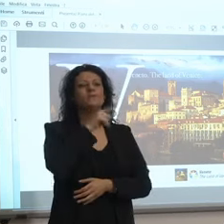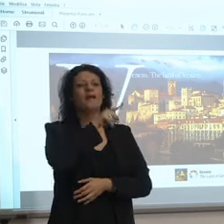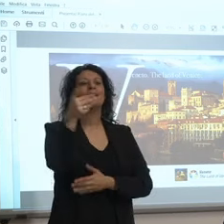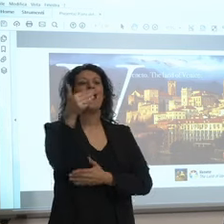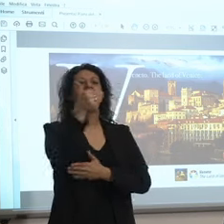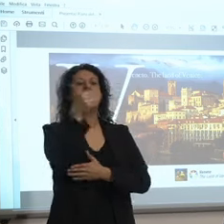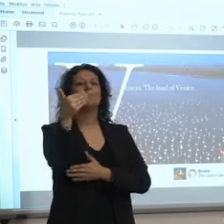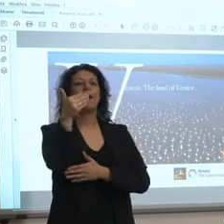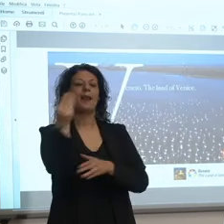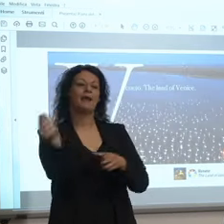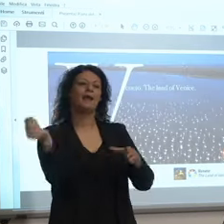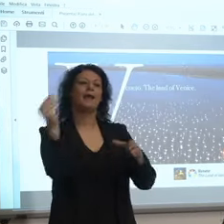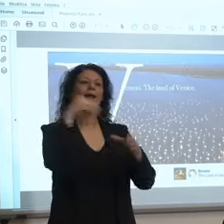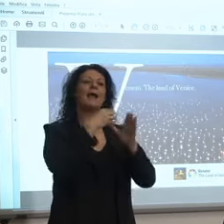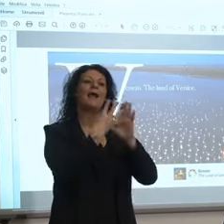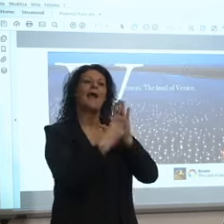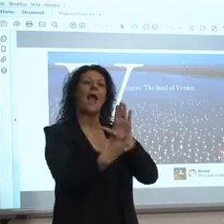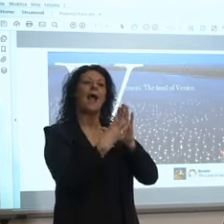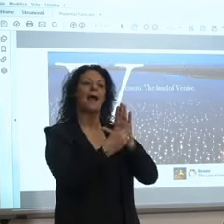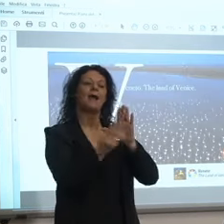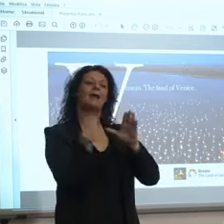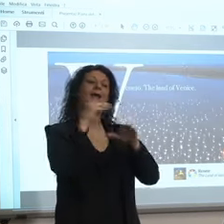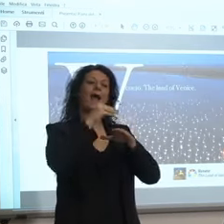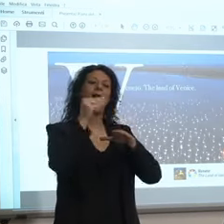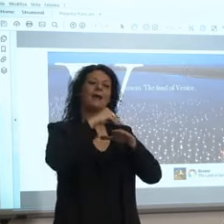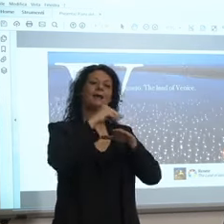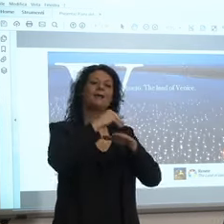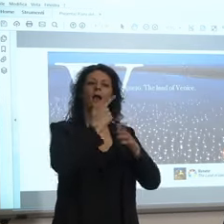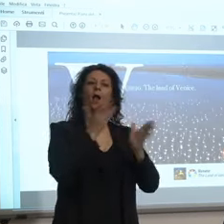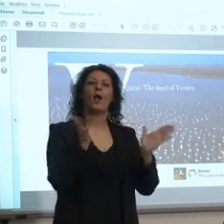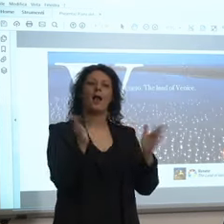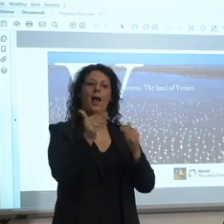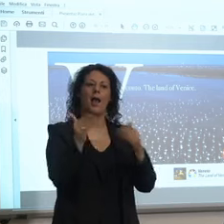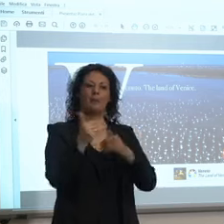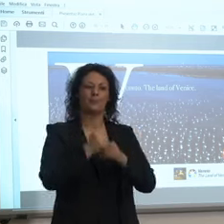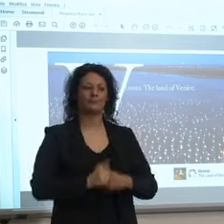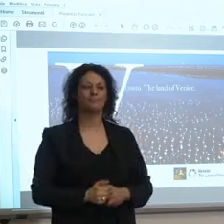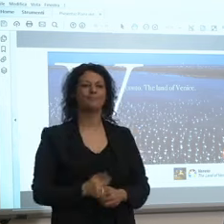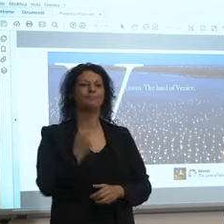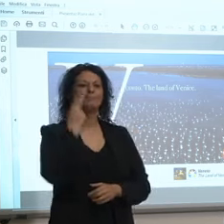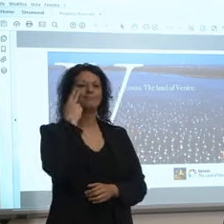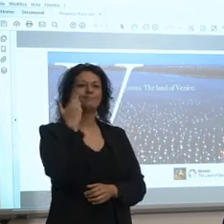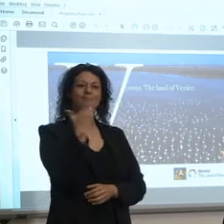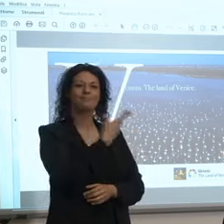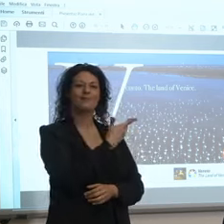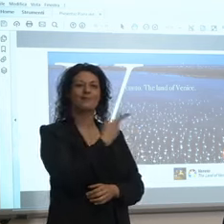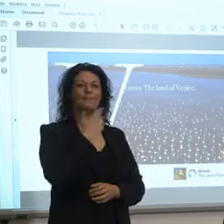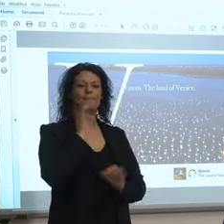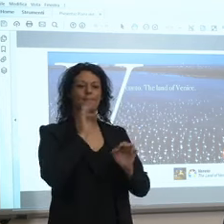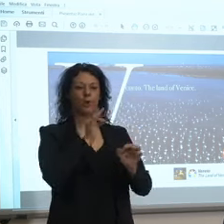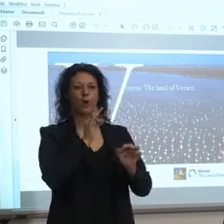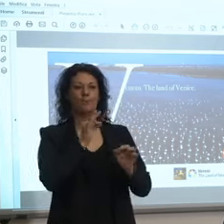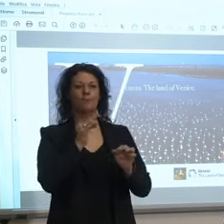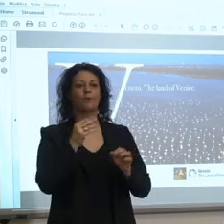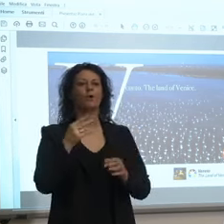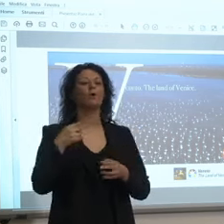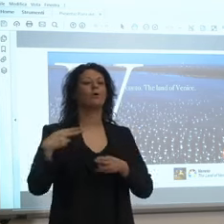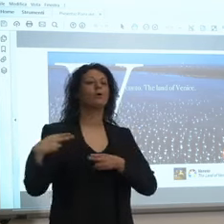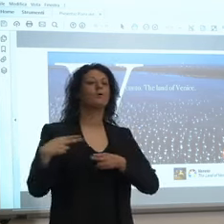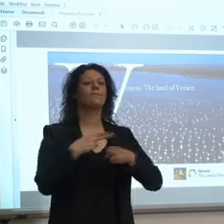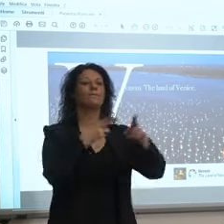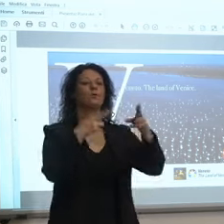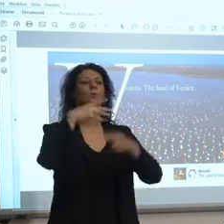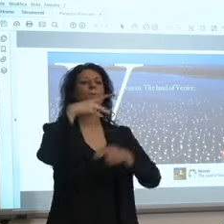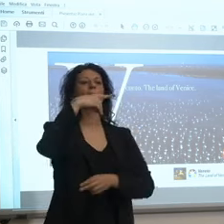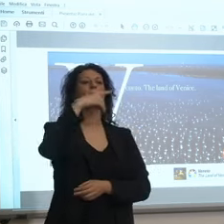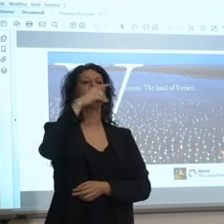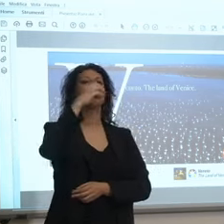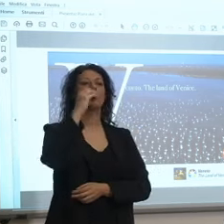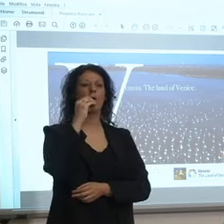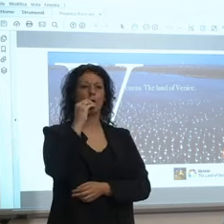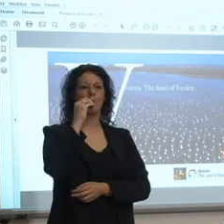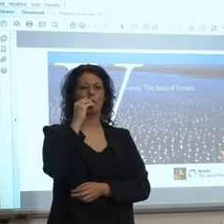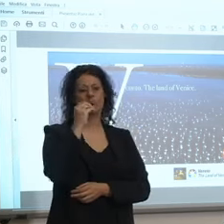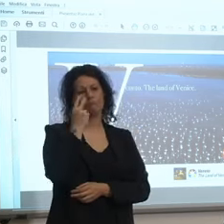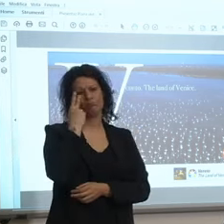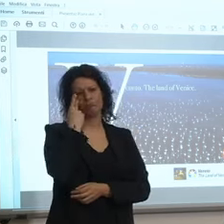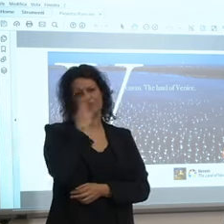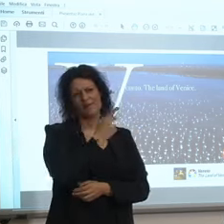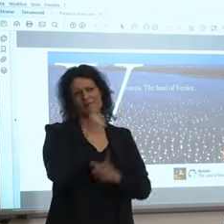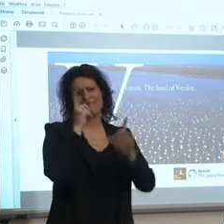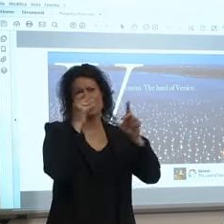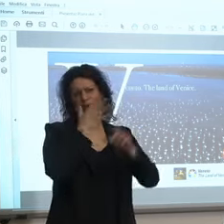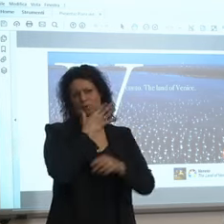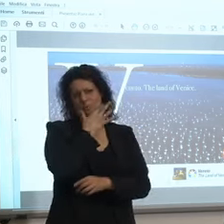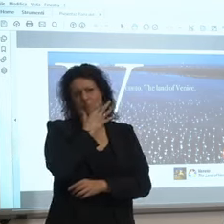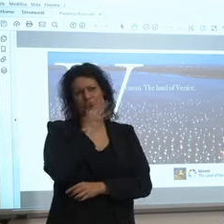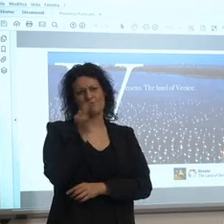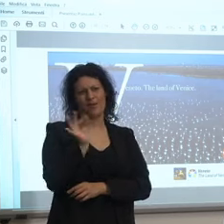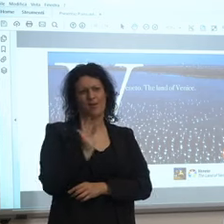ecco questa immagine per esempio questa è il delta del Po cioè uno vede questa immagine qua ovviamente abbiamo altre fotografie ancora più belle questi sono